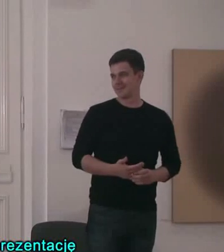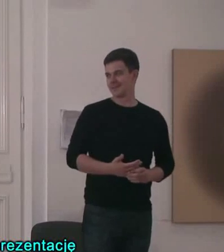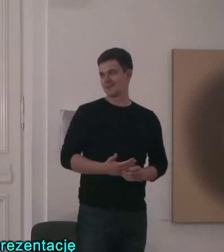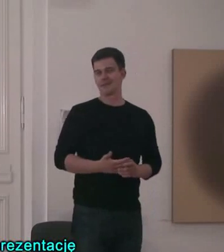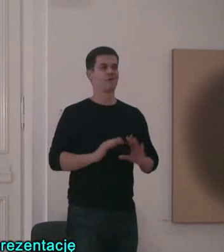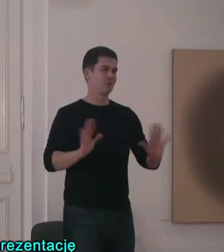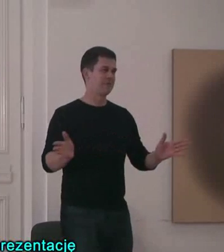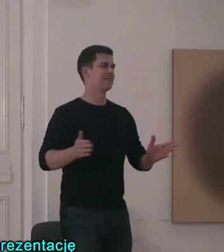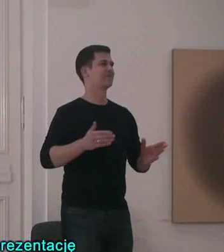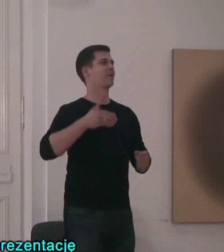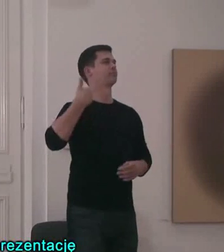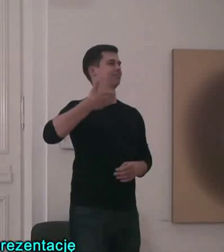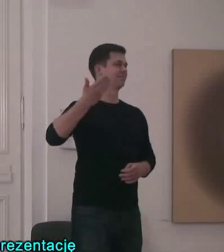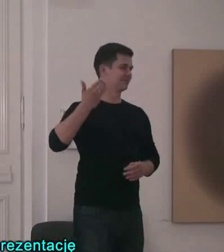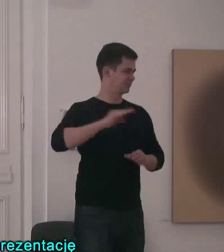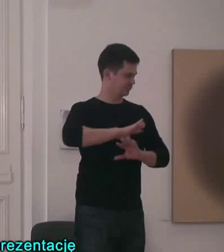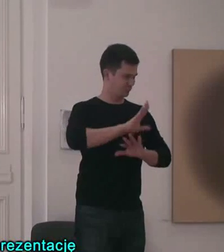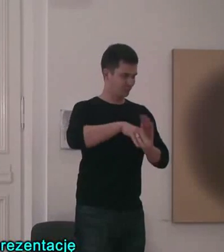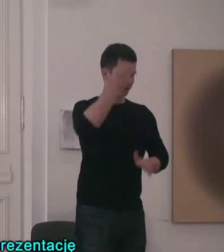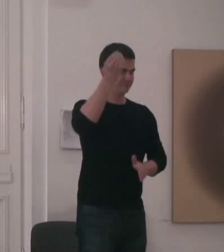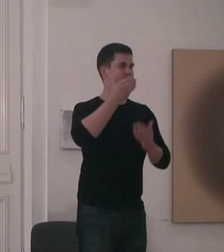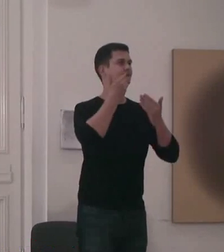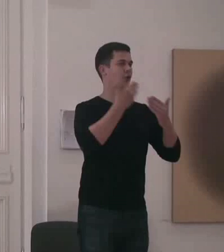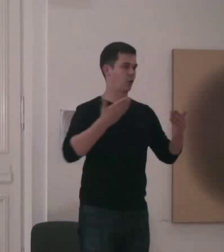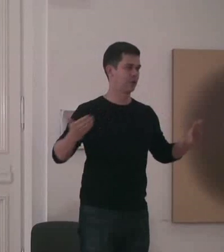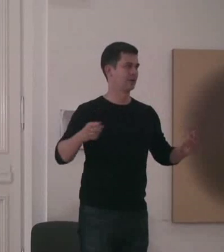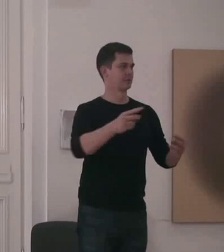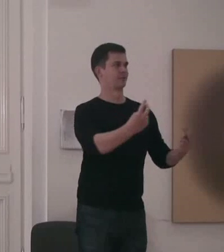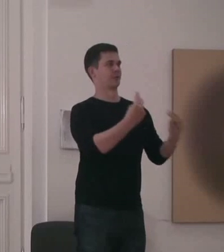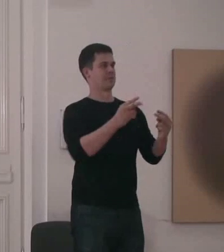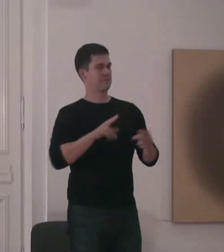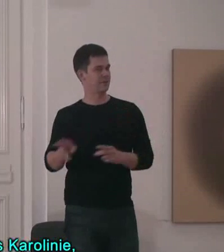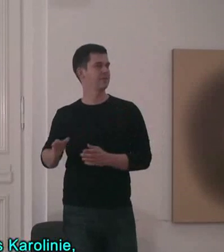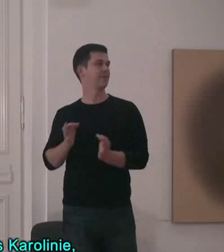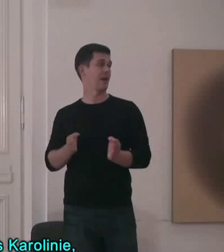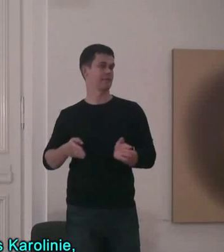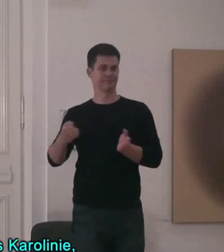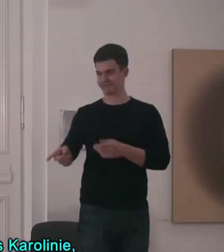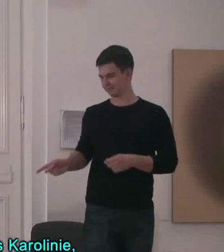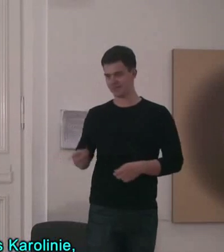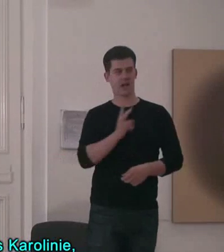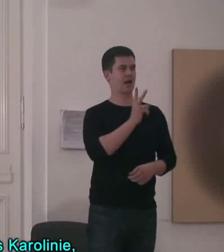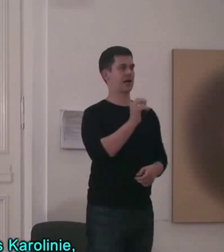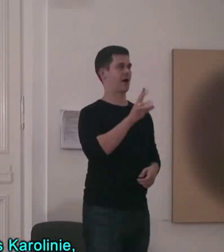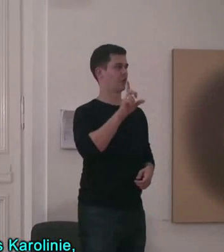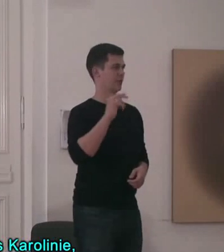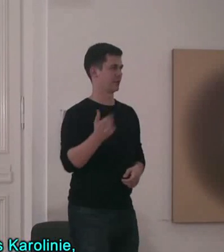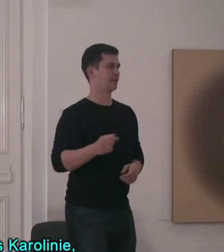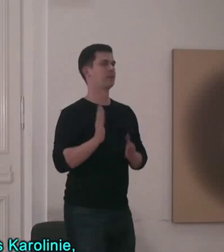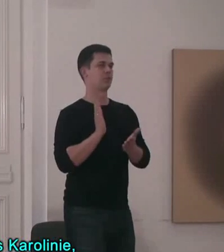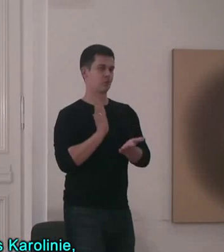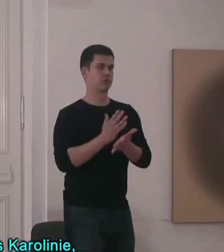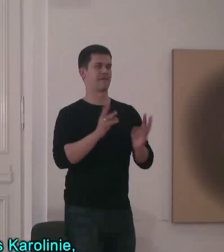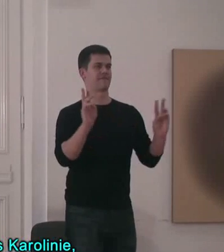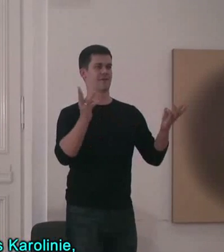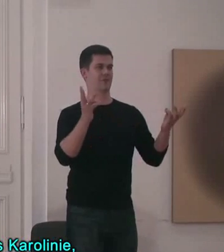Dobrze, jeśli chodzi o prezentację to wszystko. Także bardzo dziękuję za uwagę i przekazuję głos Karolinia, która zaprosi do części warsztatowej.